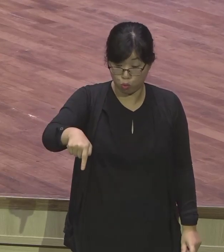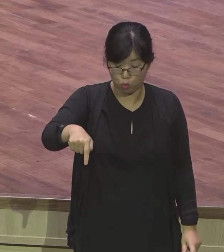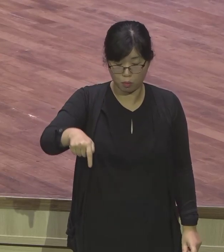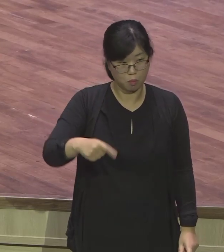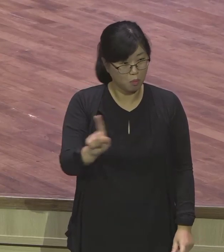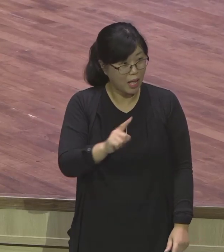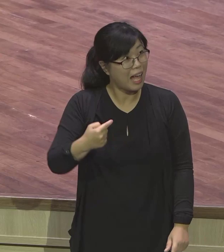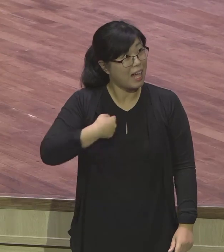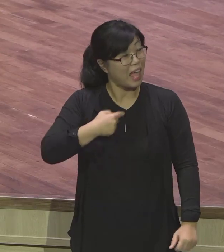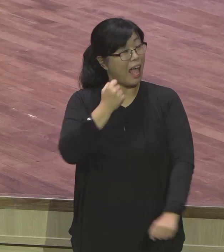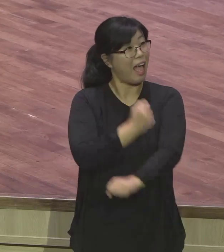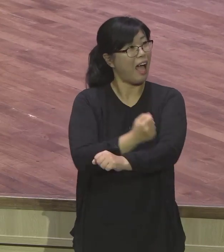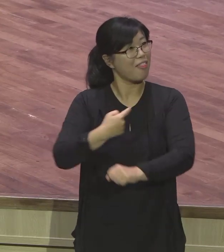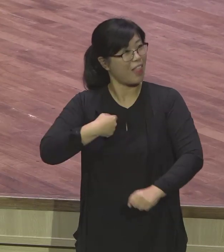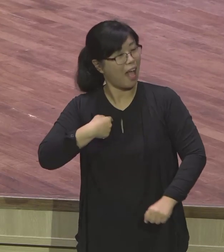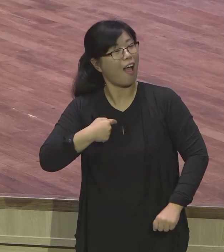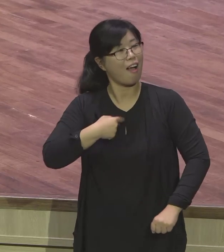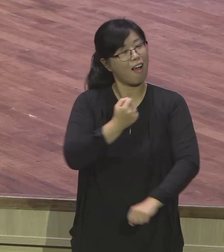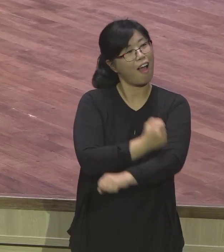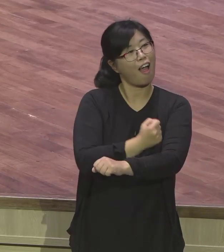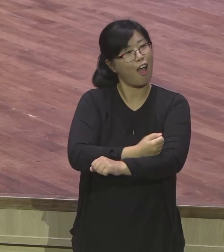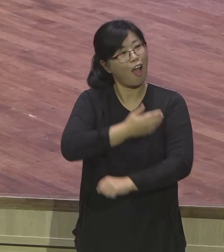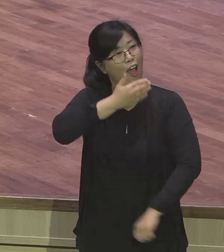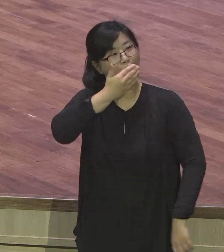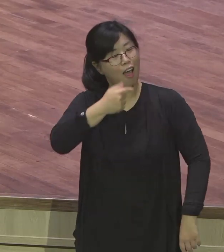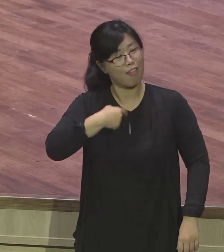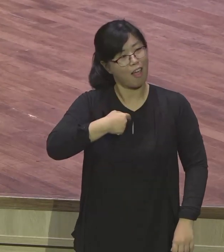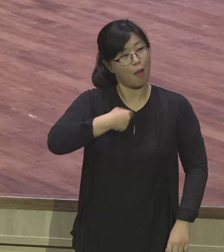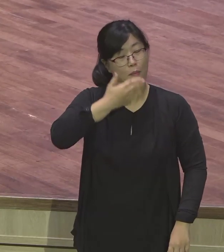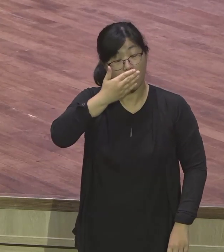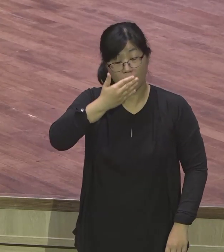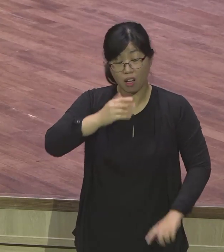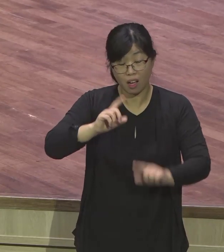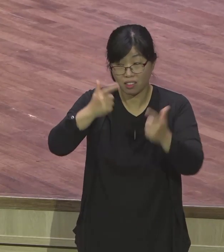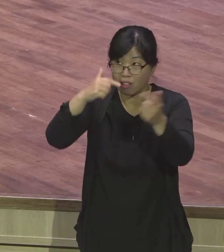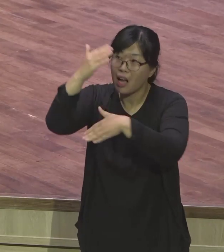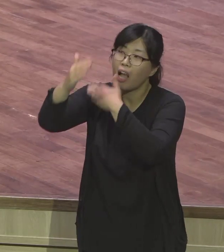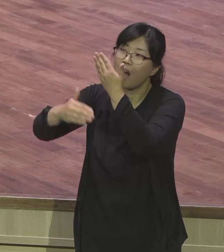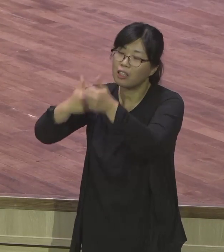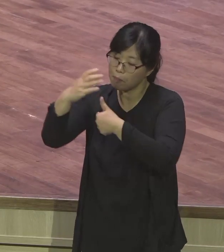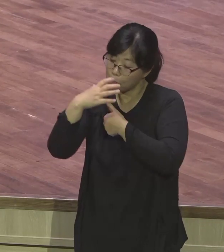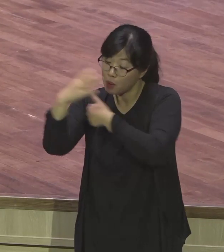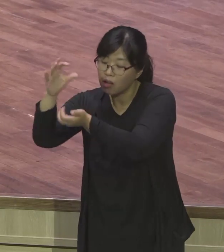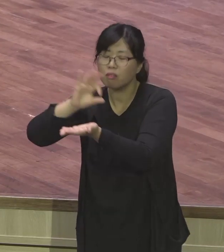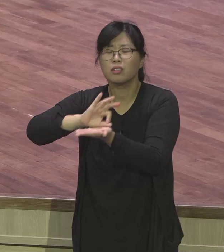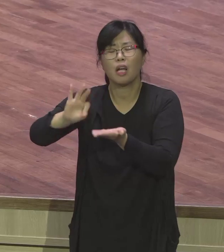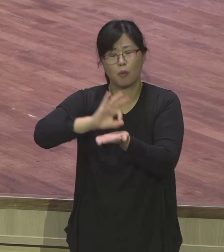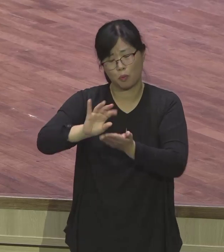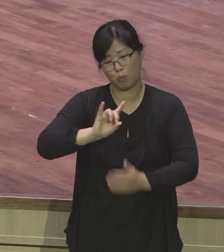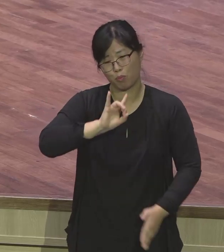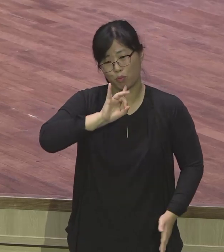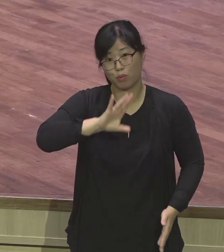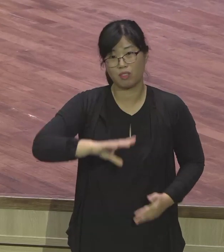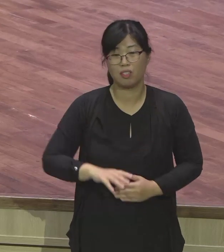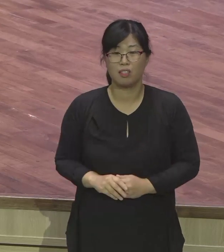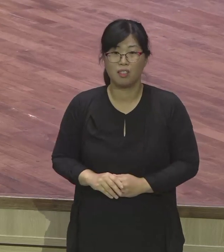예원계 전 성도는 삶의 모든 발걸음마다 여호와 하나님을 영화롭게 하는 고백과 믿음의